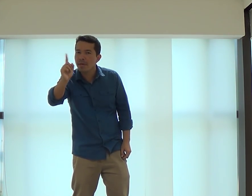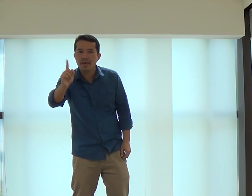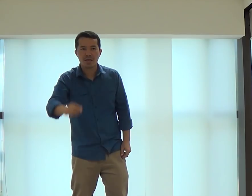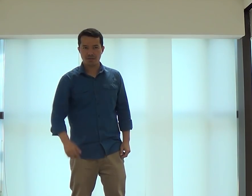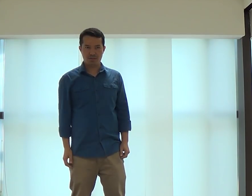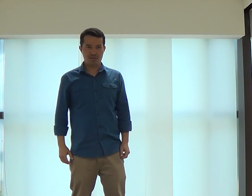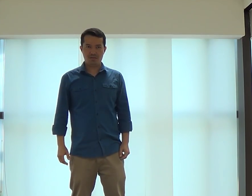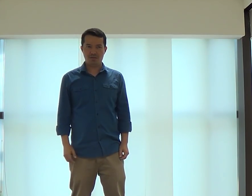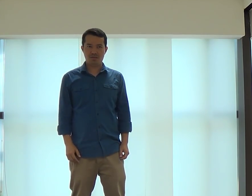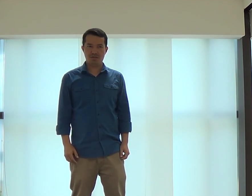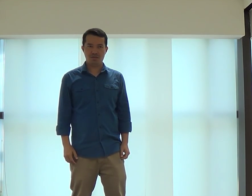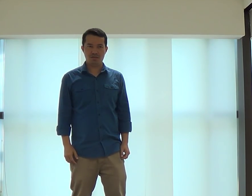Criança, não pensa.